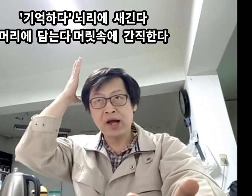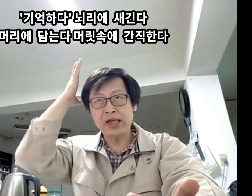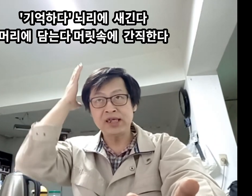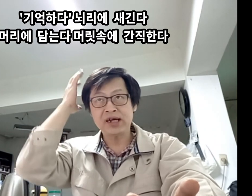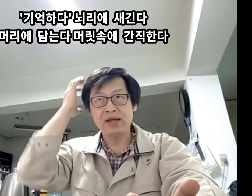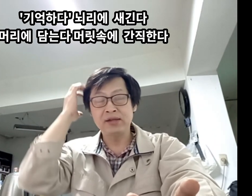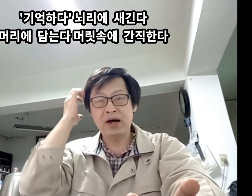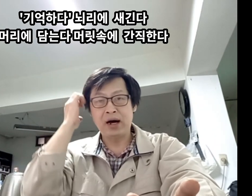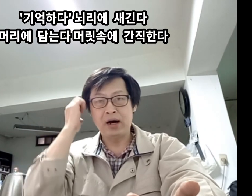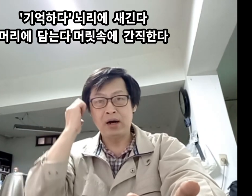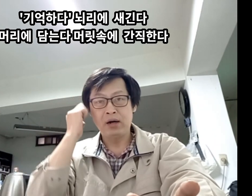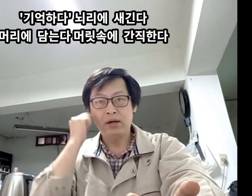간직한다